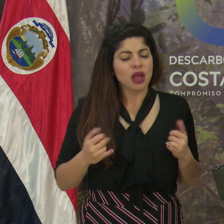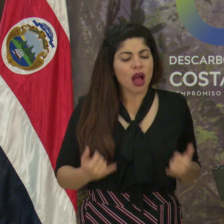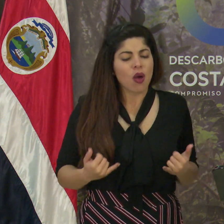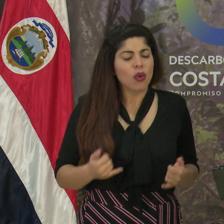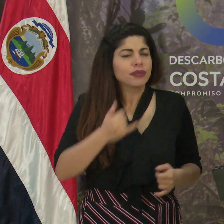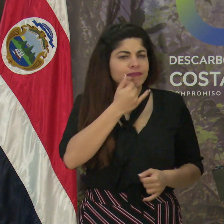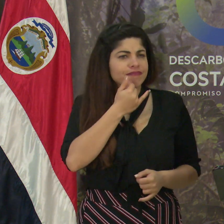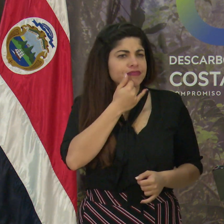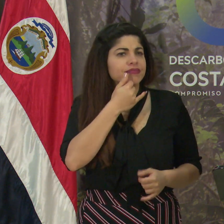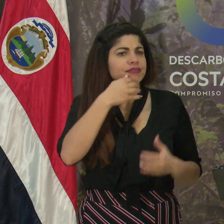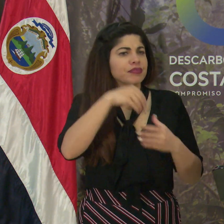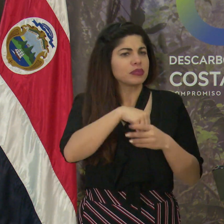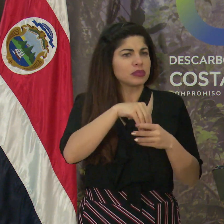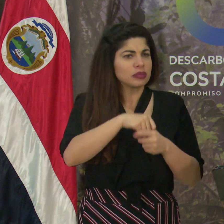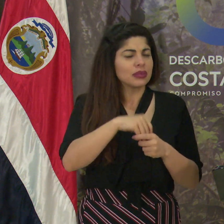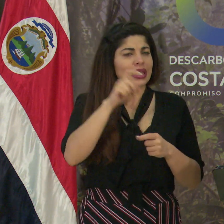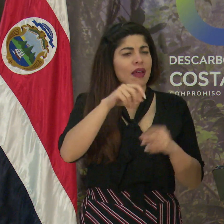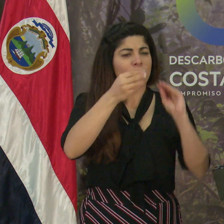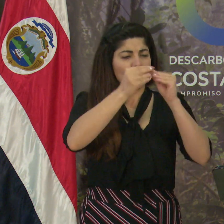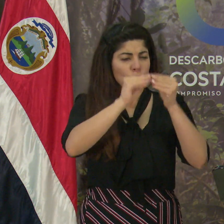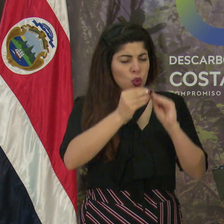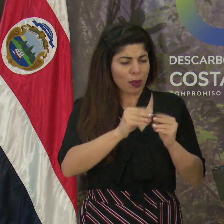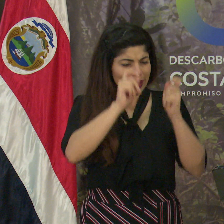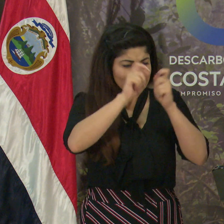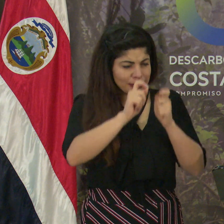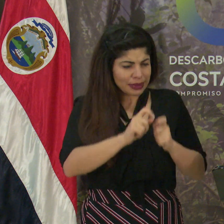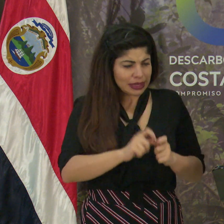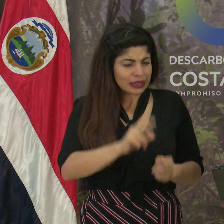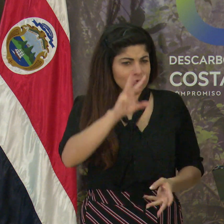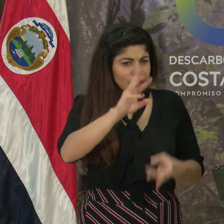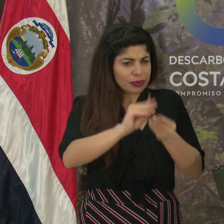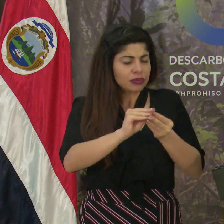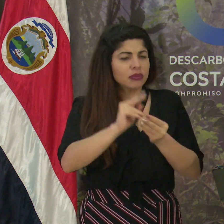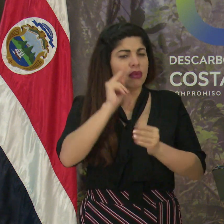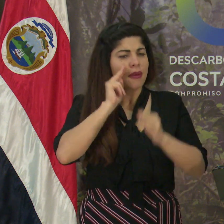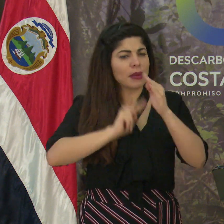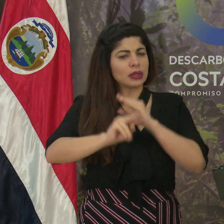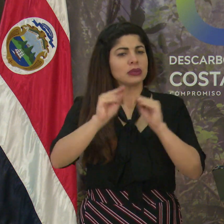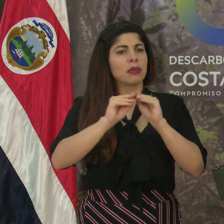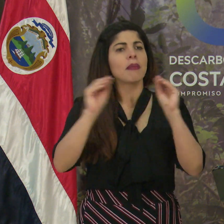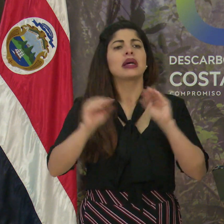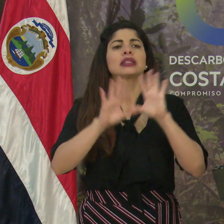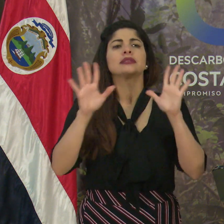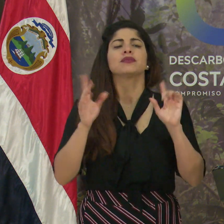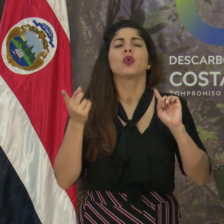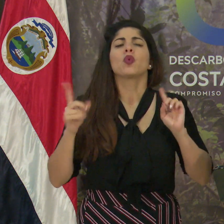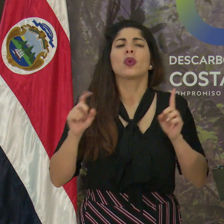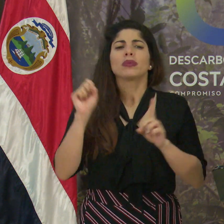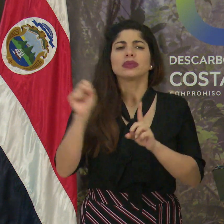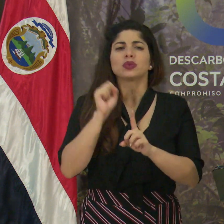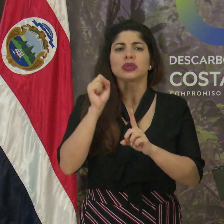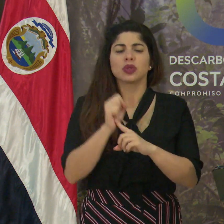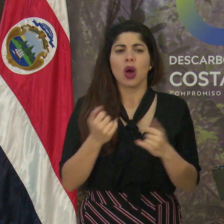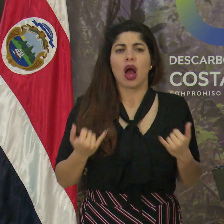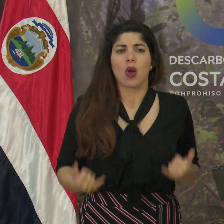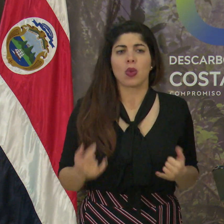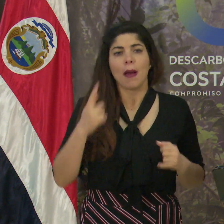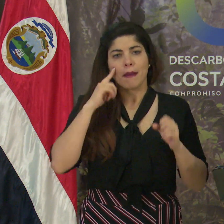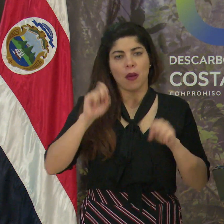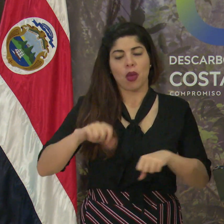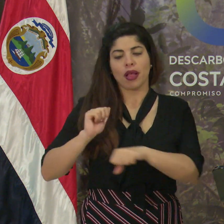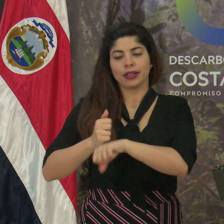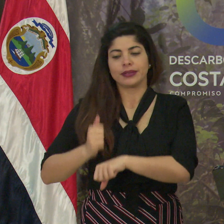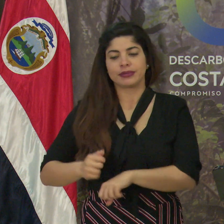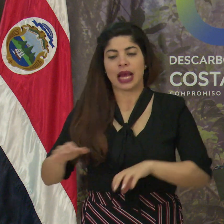sucediendo, tener las cifras concretas, una visión clara de cuál es la situación para definir